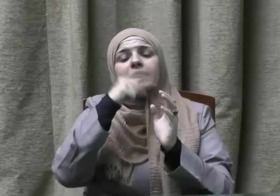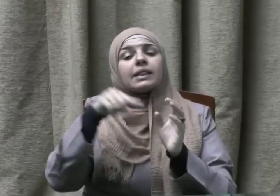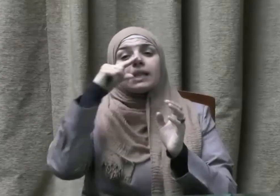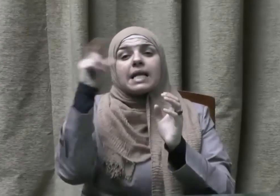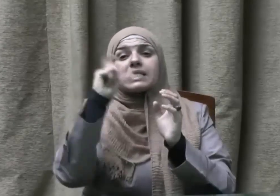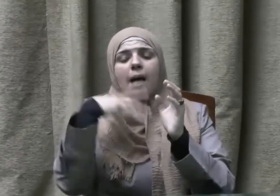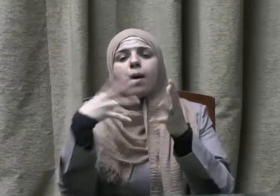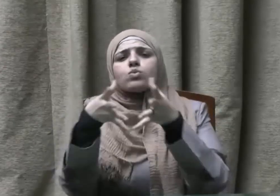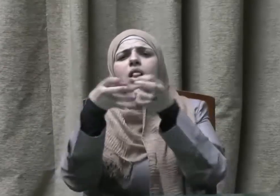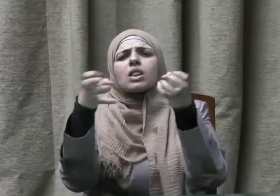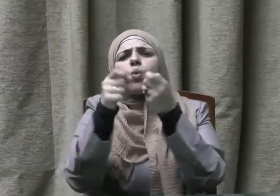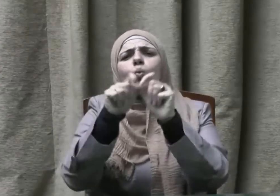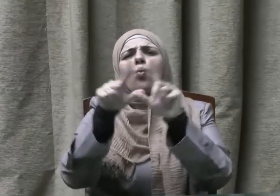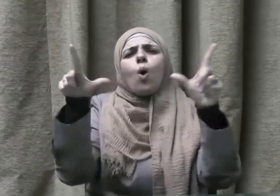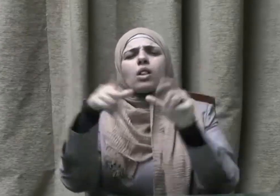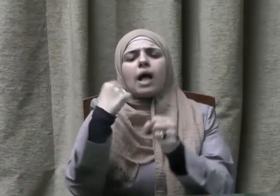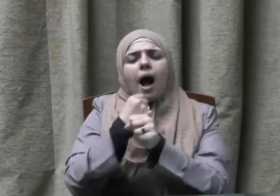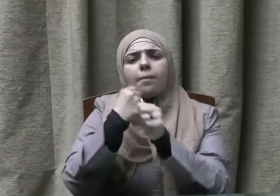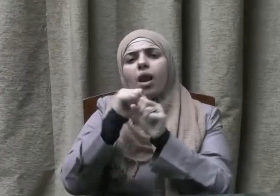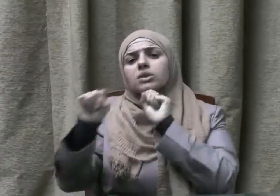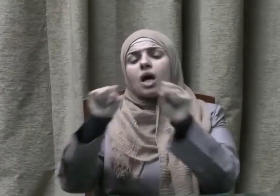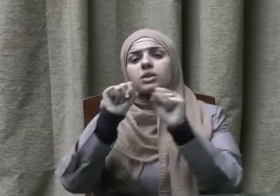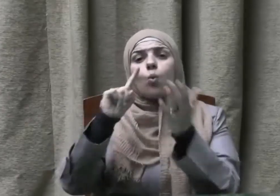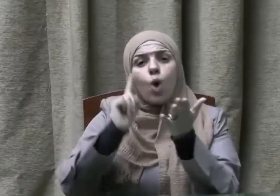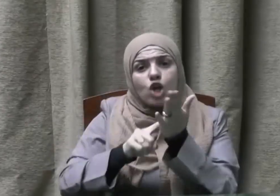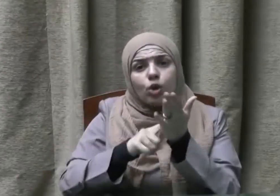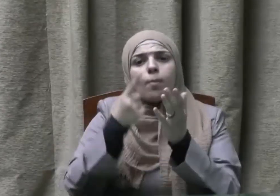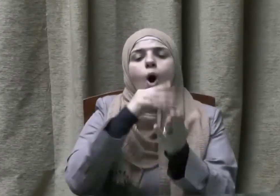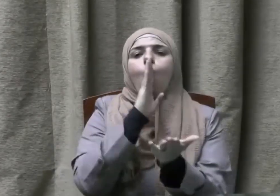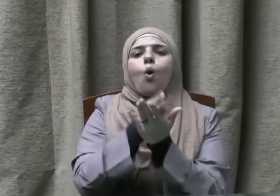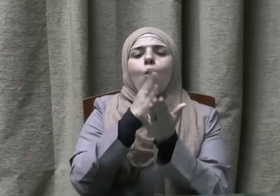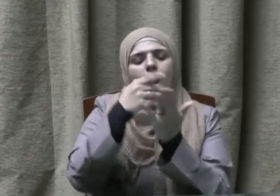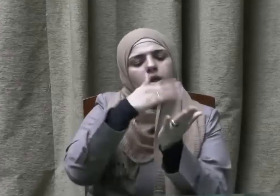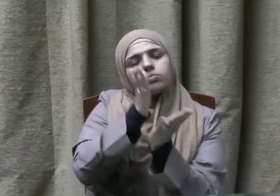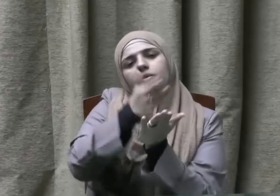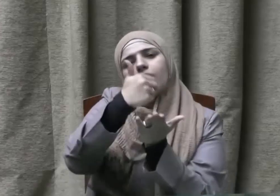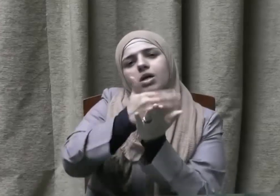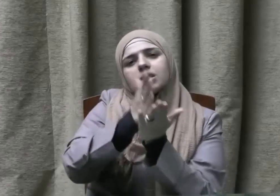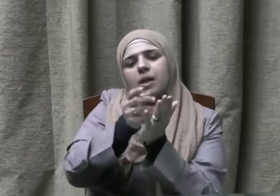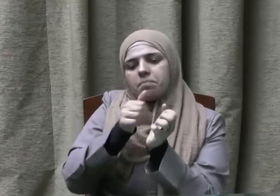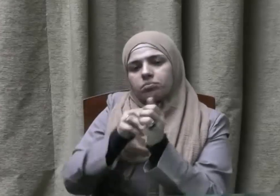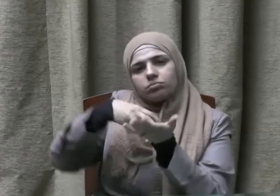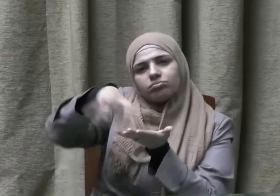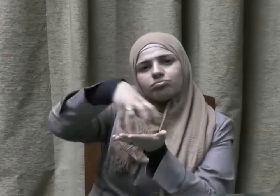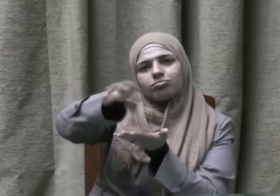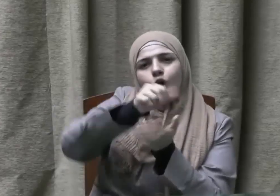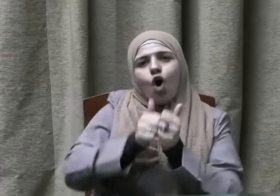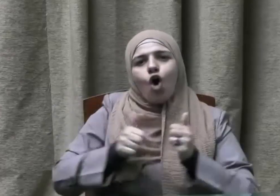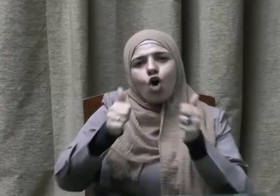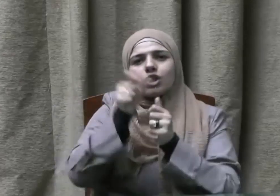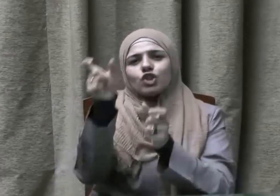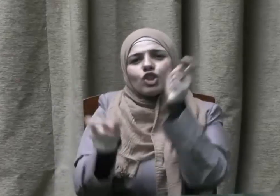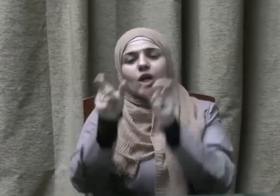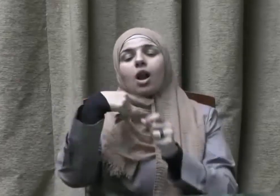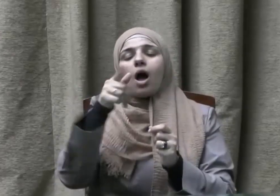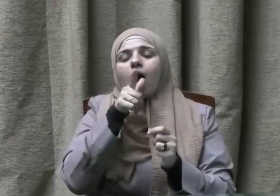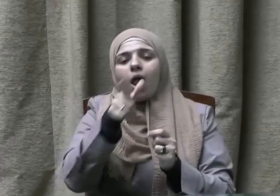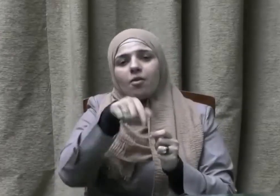وآداء ما عليه من حقوق ولقد وضح الإسلام هذه الواجبات وتلك